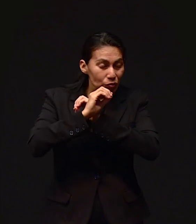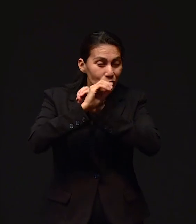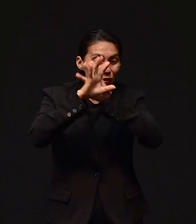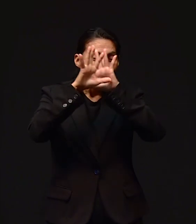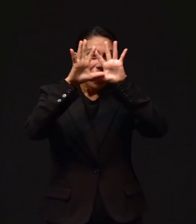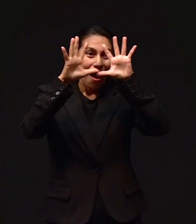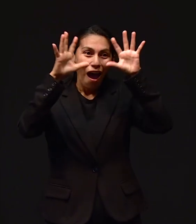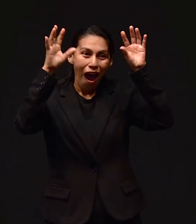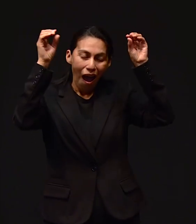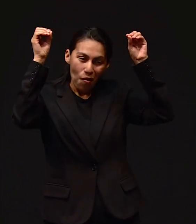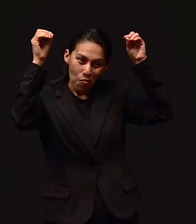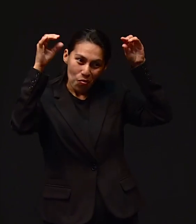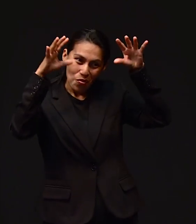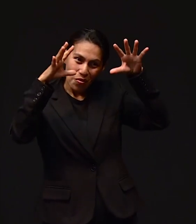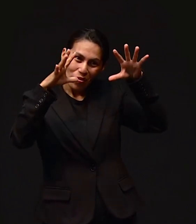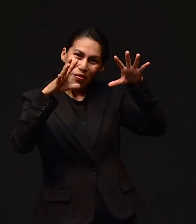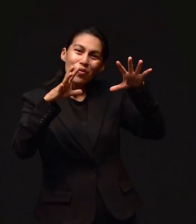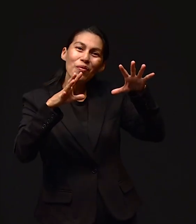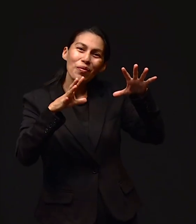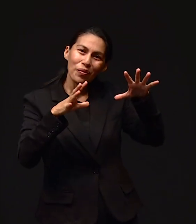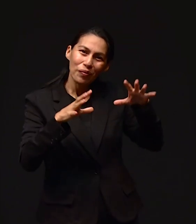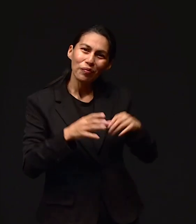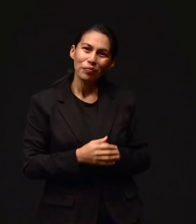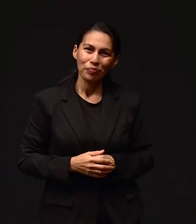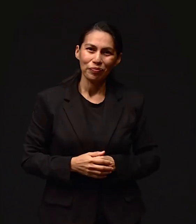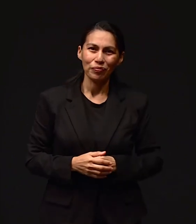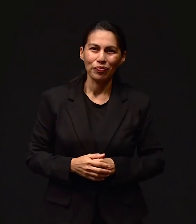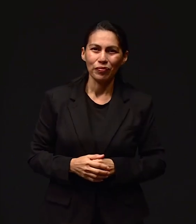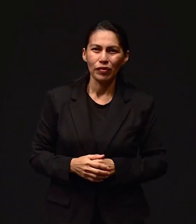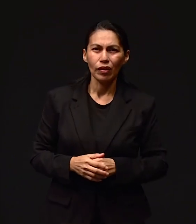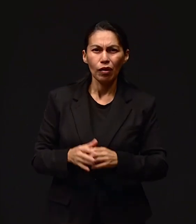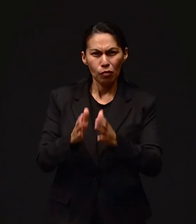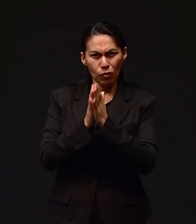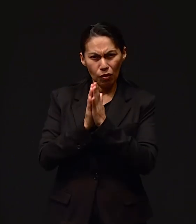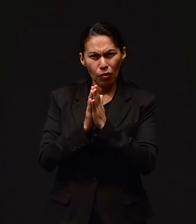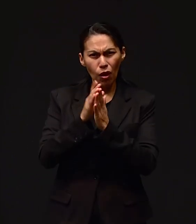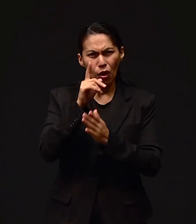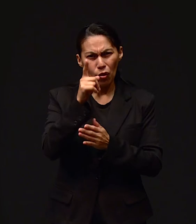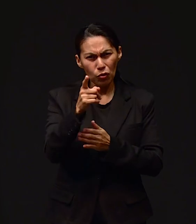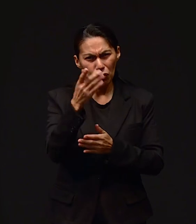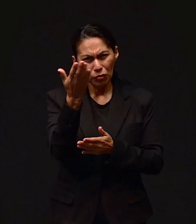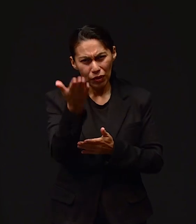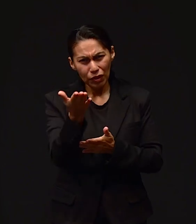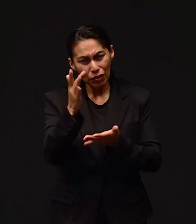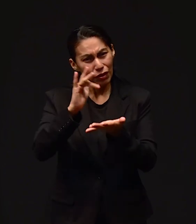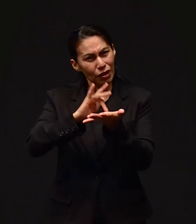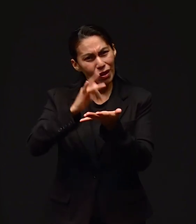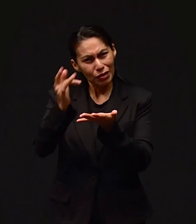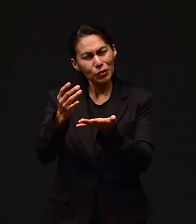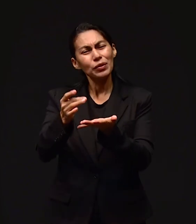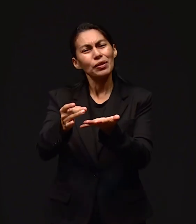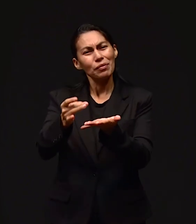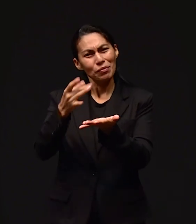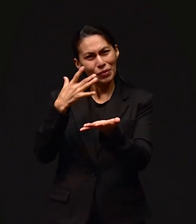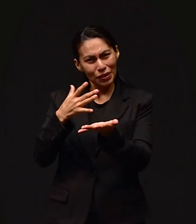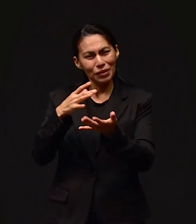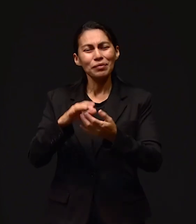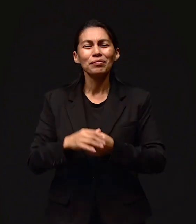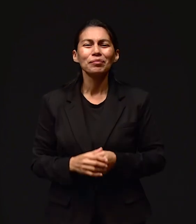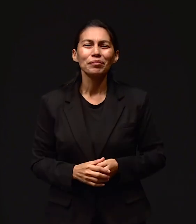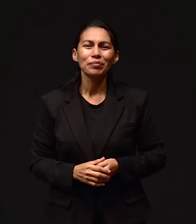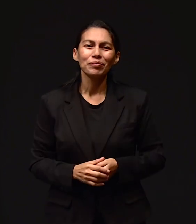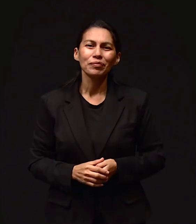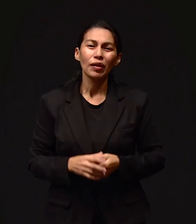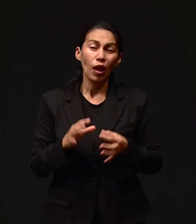oscuridad y decadencia. Así que envía tus pedidos y también tus agradecimientos a Dios